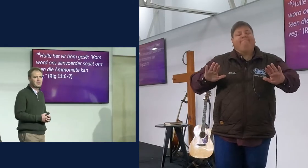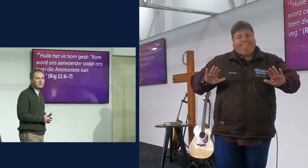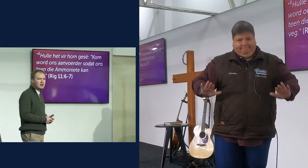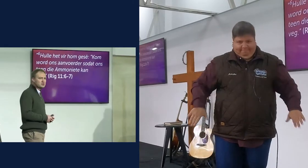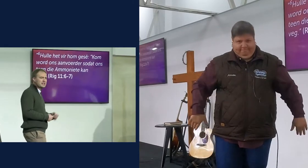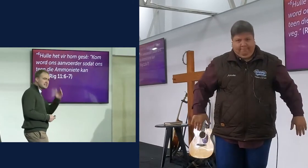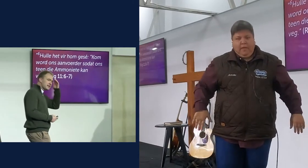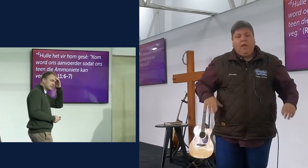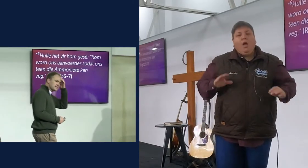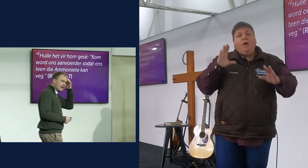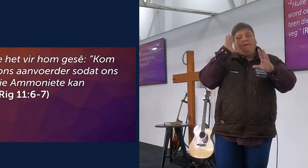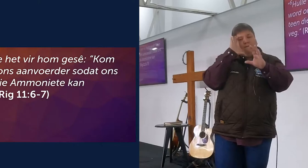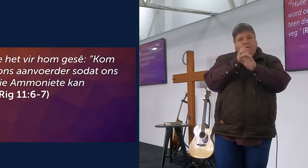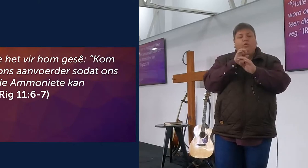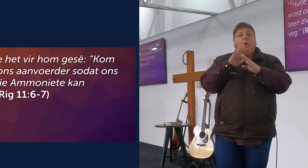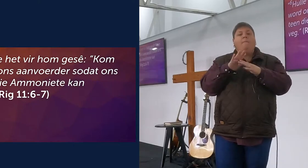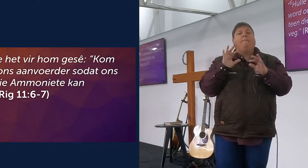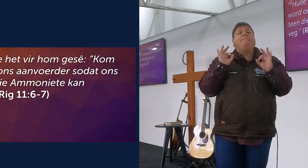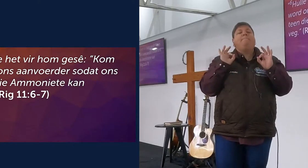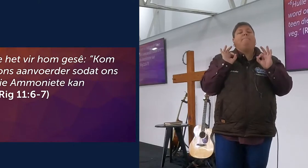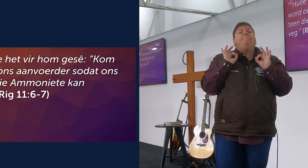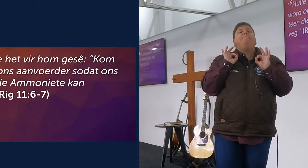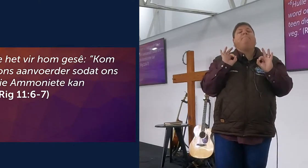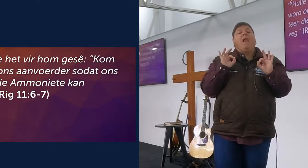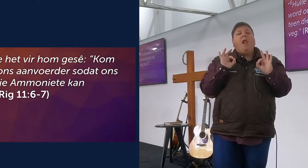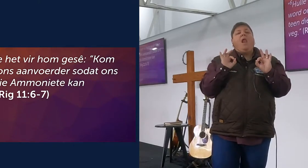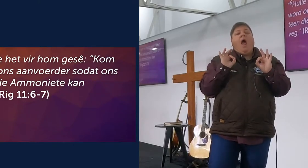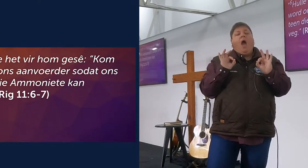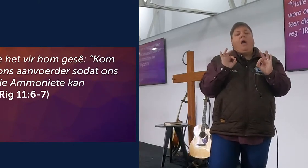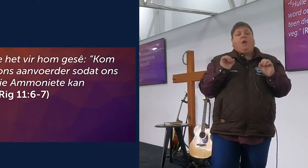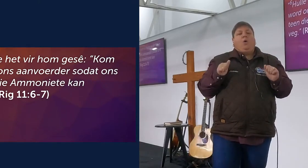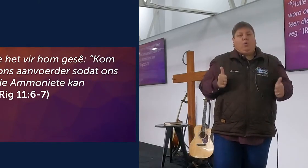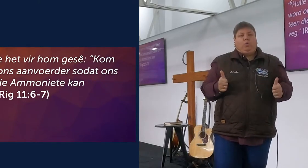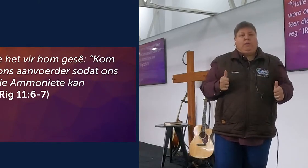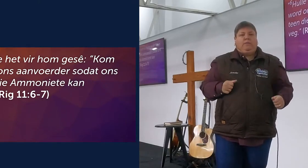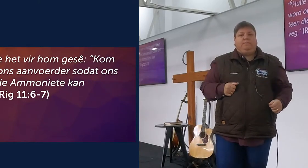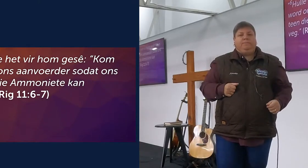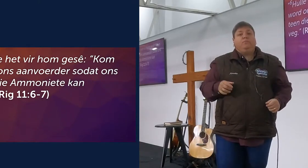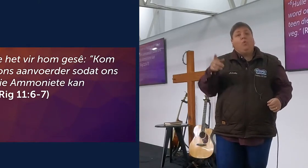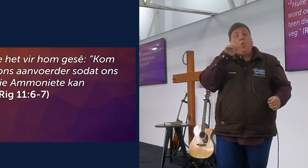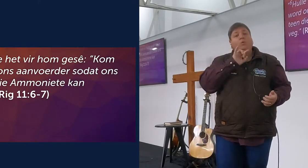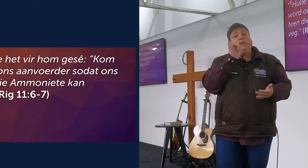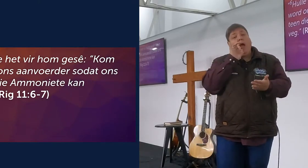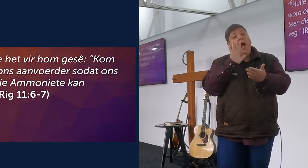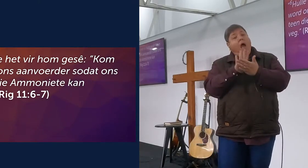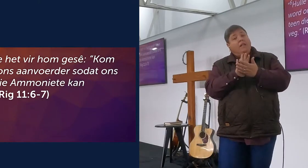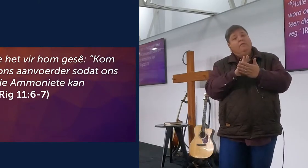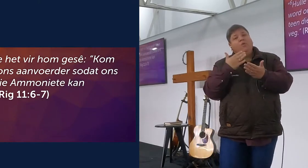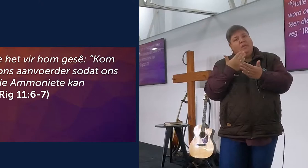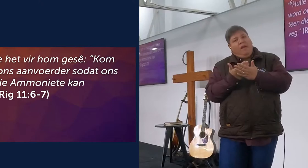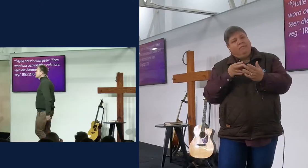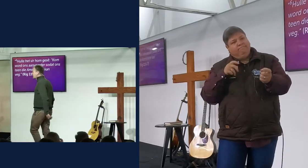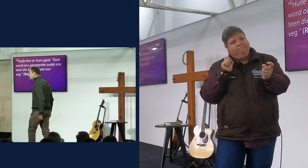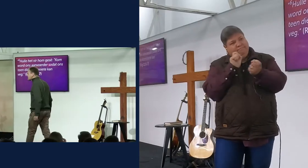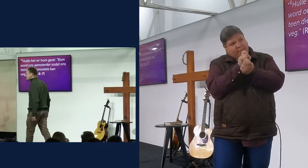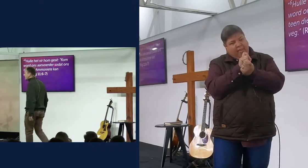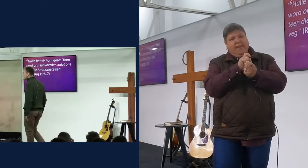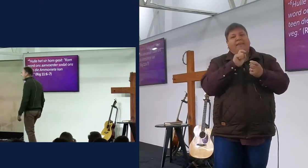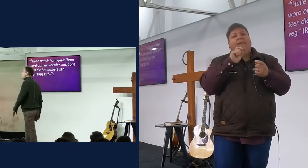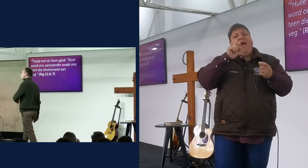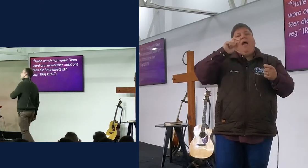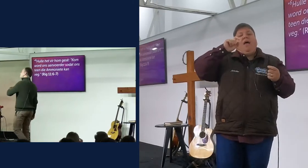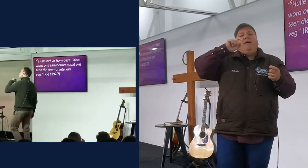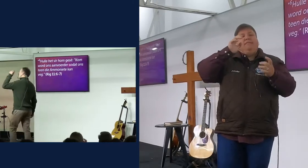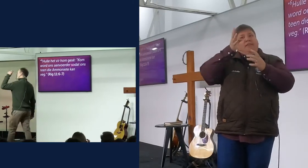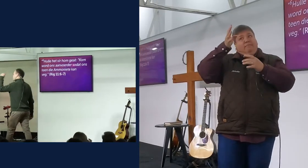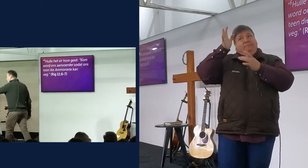te ernstig opneem, ons lees in Richters 11 vers 6 en 7, hy het vir hom gesê, kom word ons handvoerder, so dat ons tegen die ammoniete kan vech, nou was hulle gesindheid